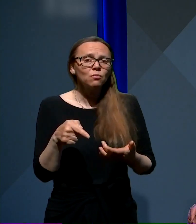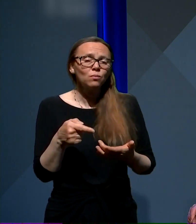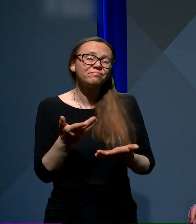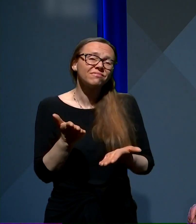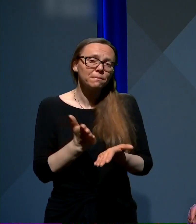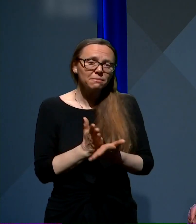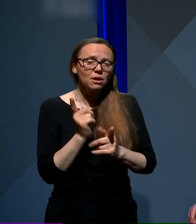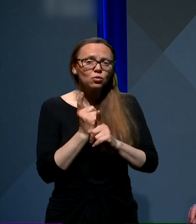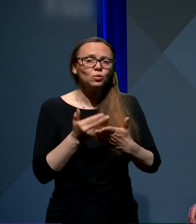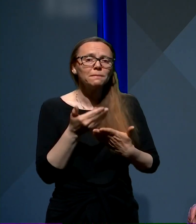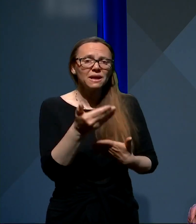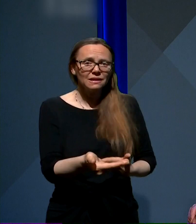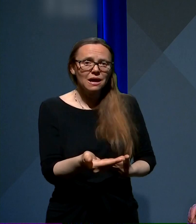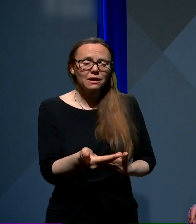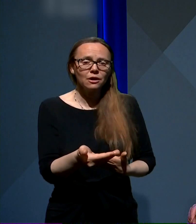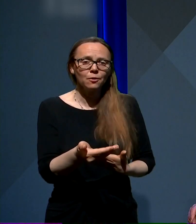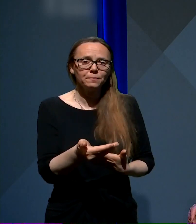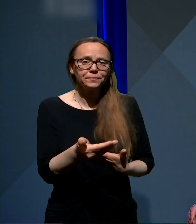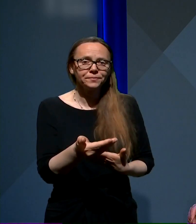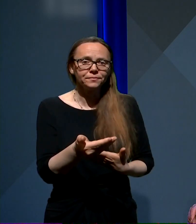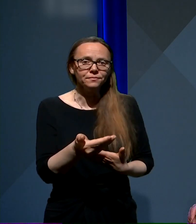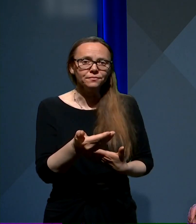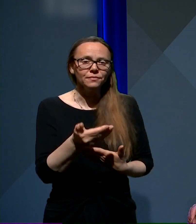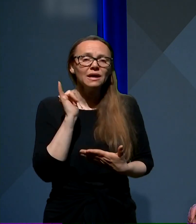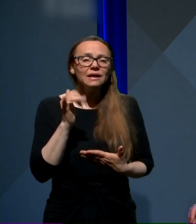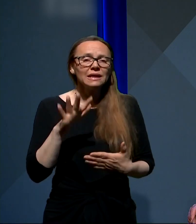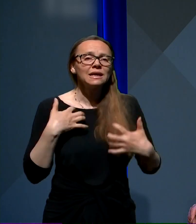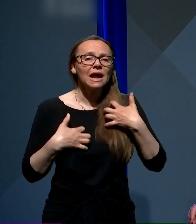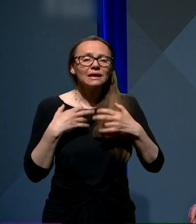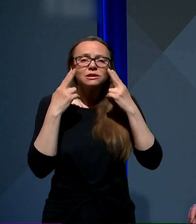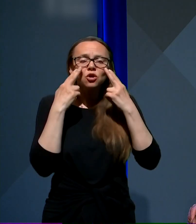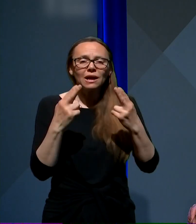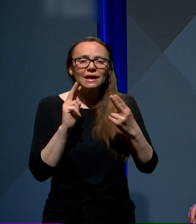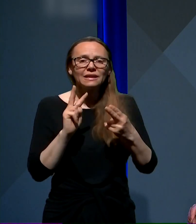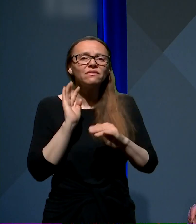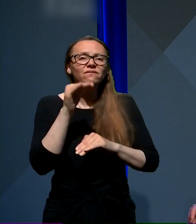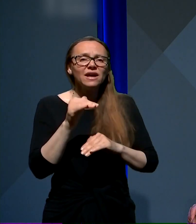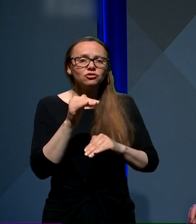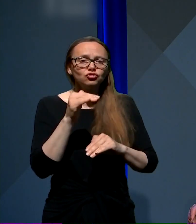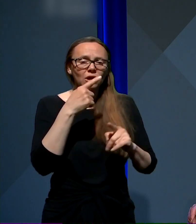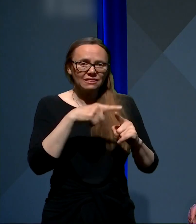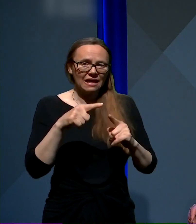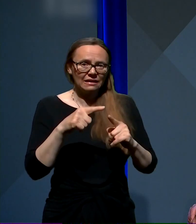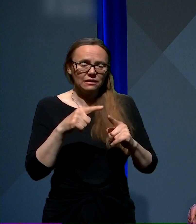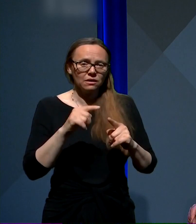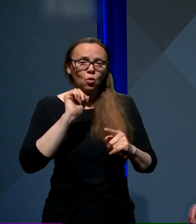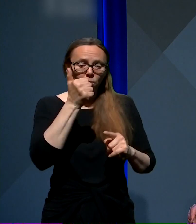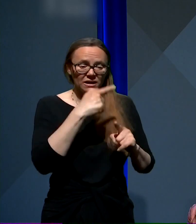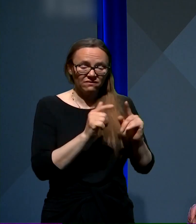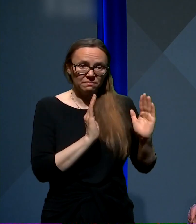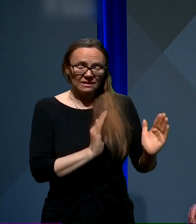predlagajo, da se na krizo ogleda v več fazah. V prvi fazi so ukrepi